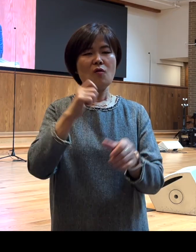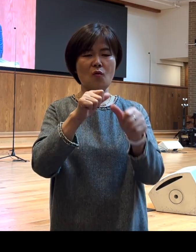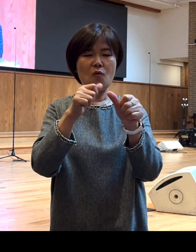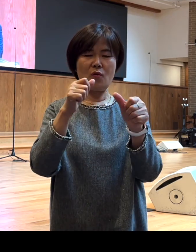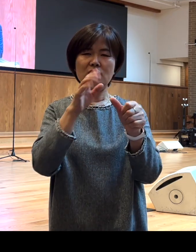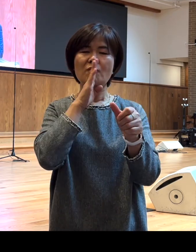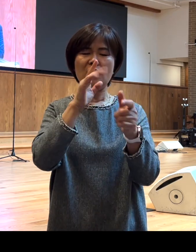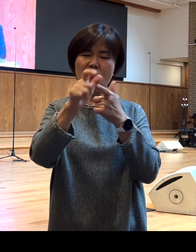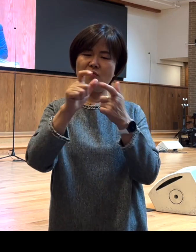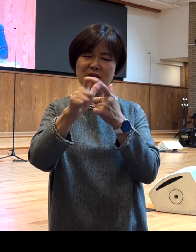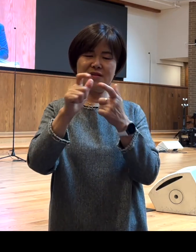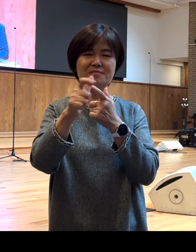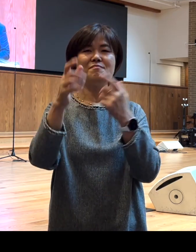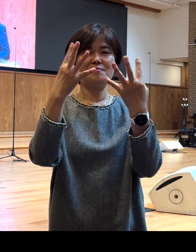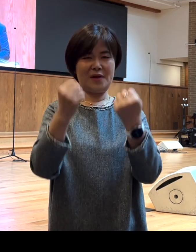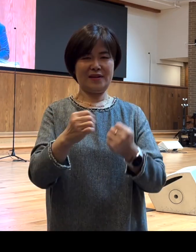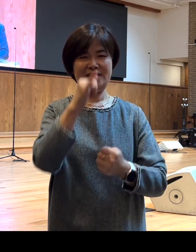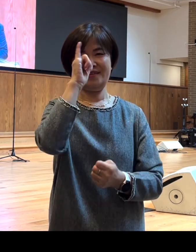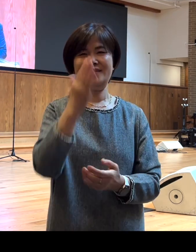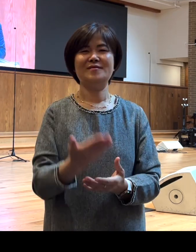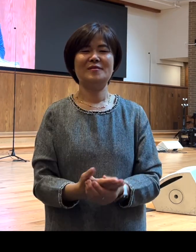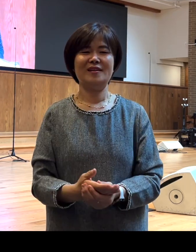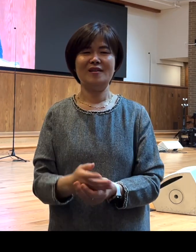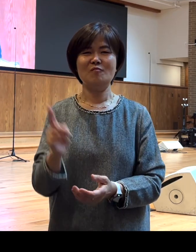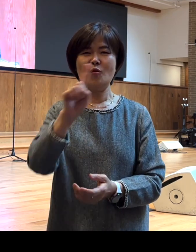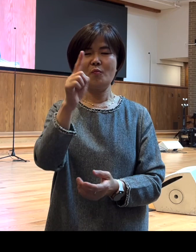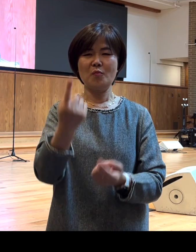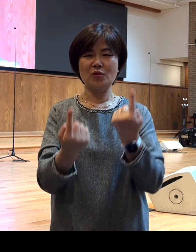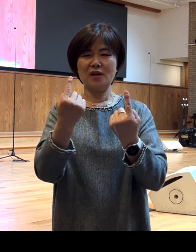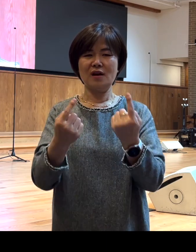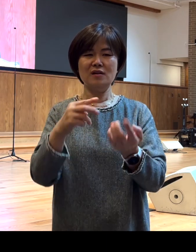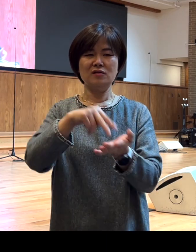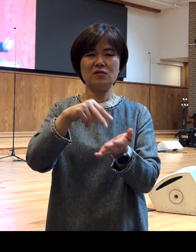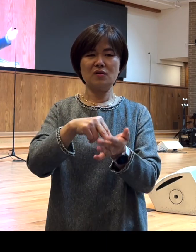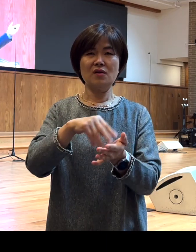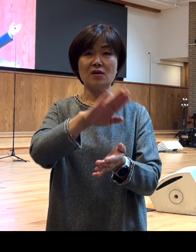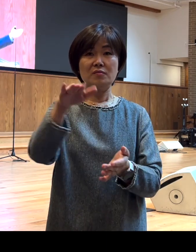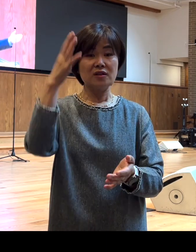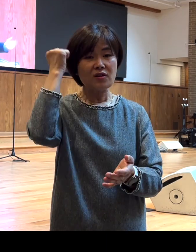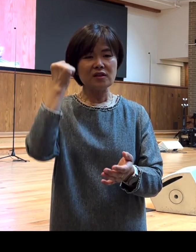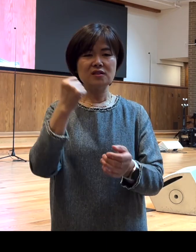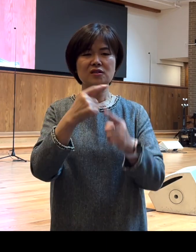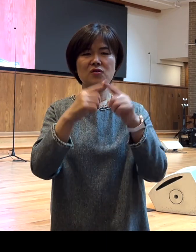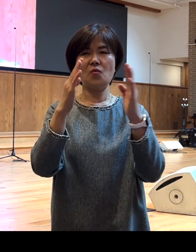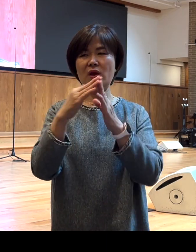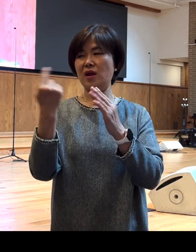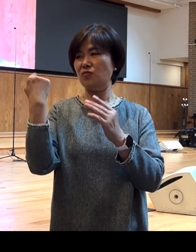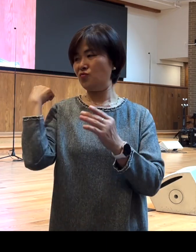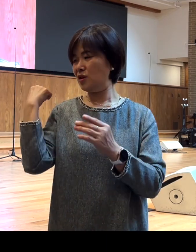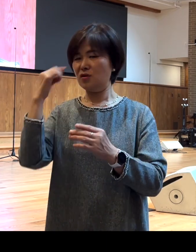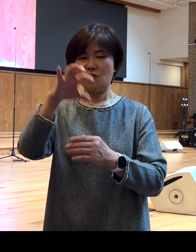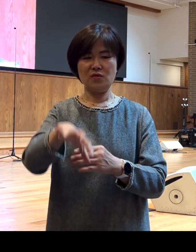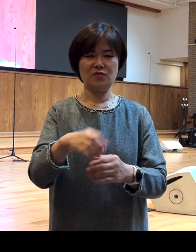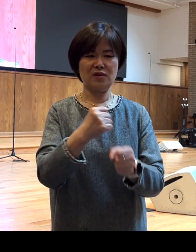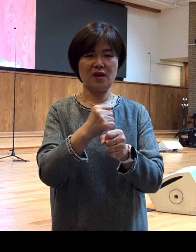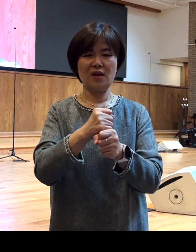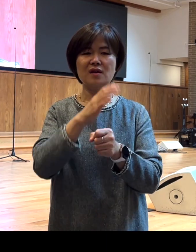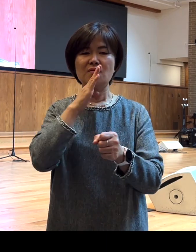적지 않았습니다 무엇보다 현실적으로 여러분 기억하시겠지만 교회 뒤편에 트레일러에서 예배하는 우리